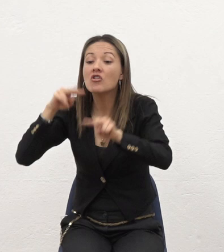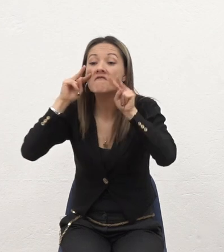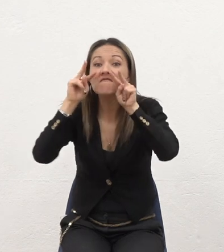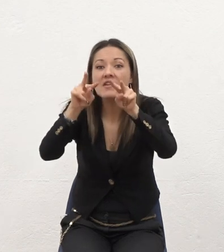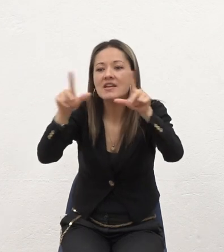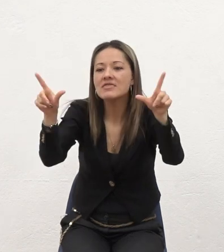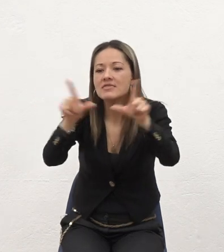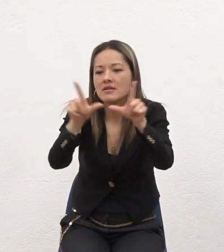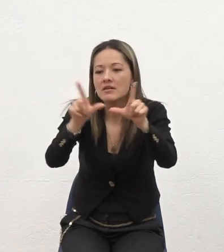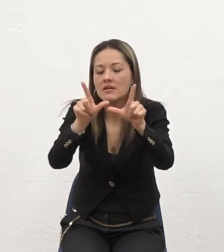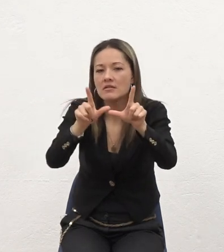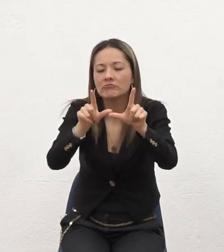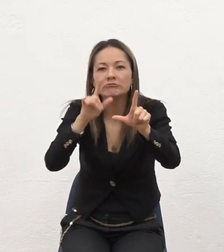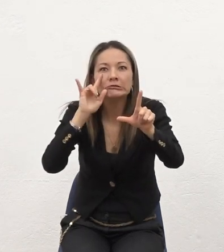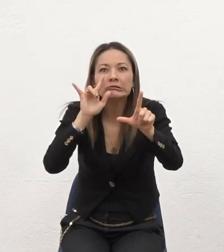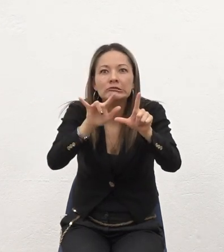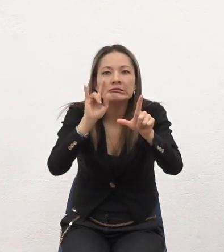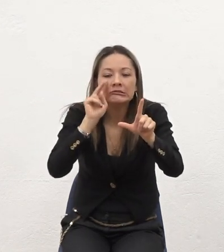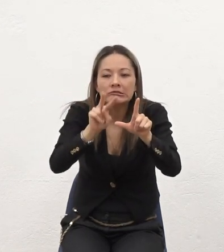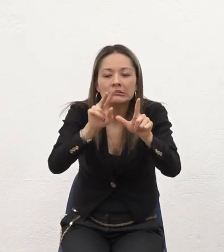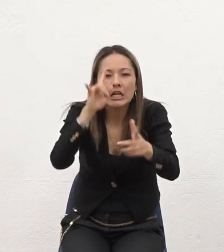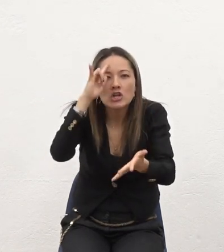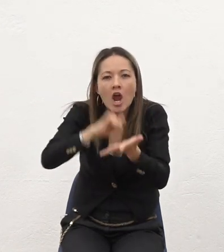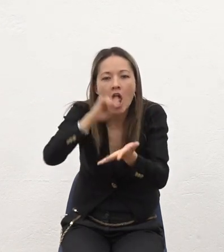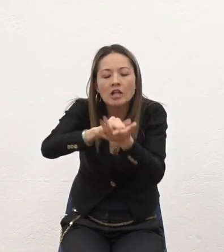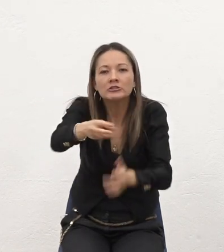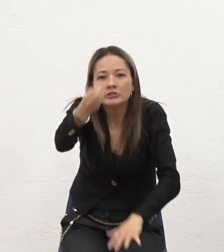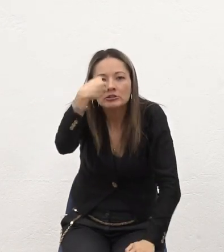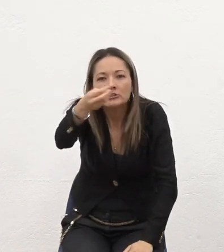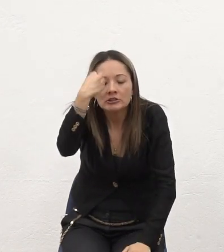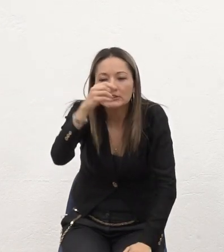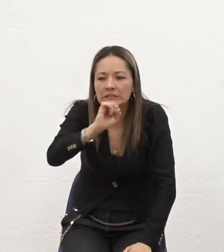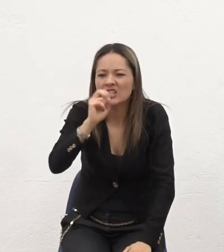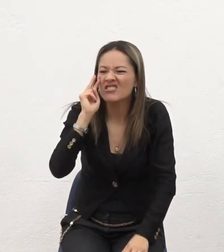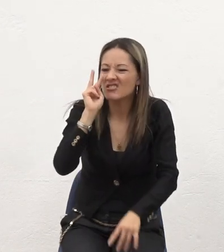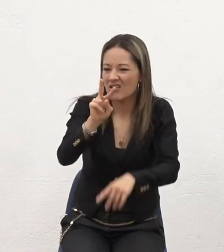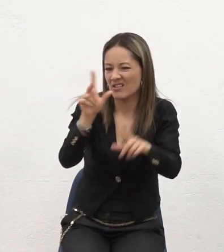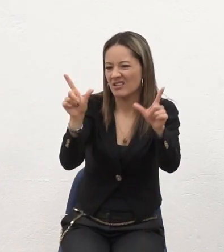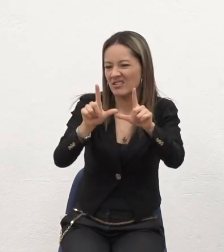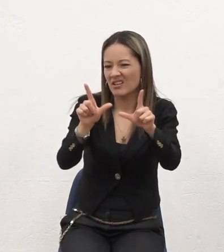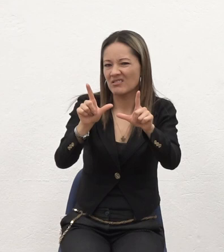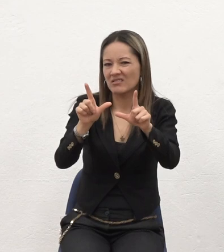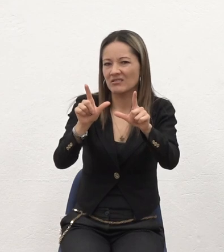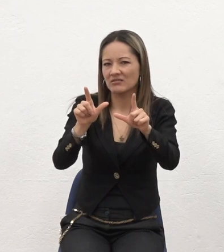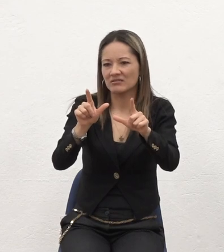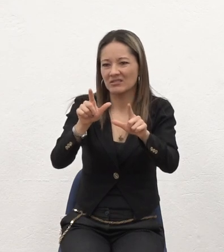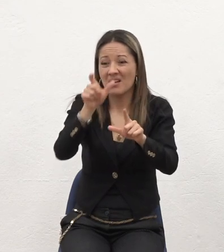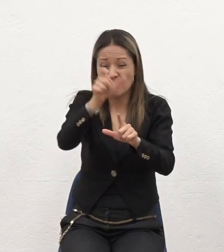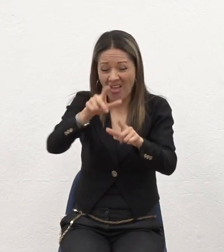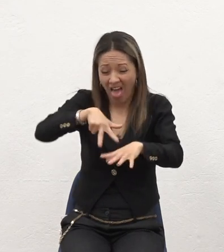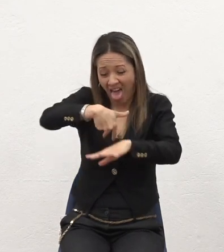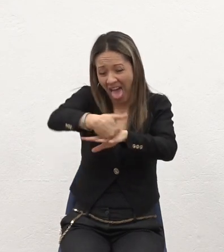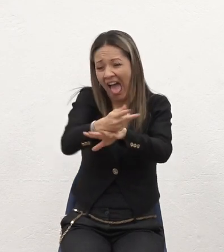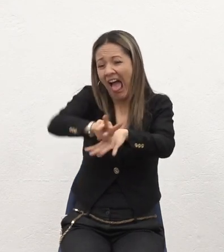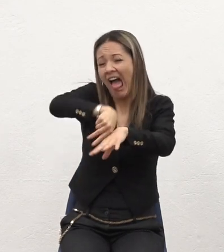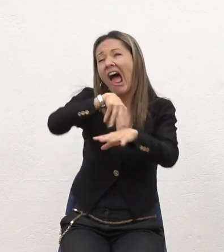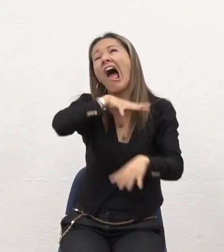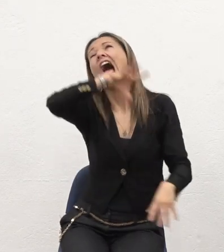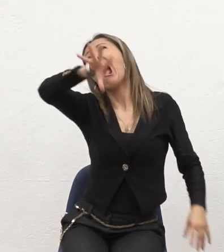televisión Le creo Le creía mucho Y yo veía Que se tiraban en el piso Se revolcaban Gritaban Y yo decía